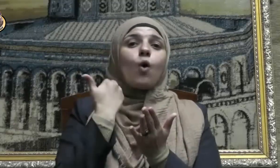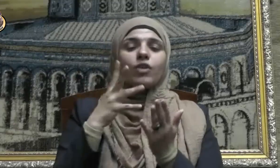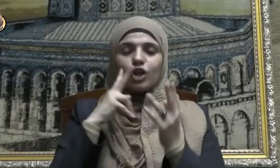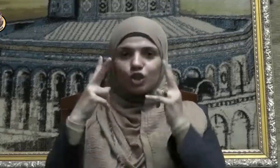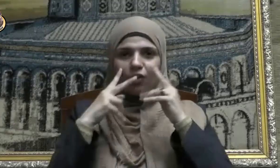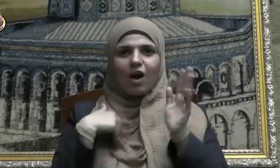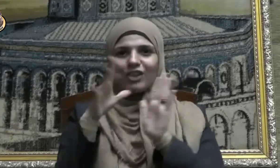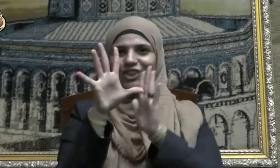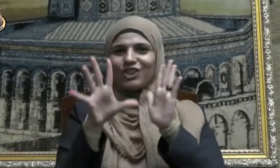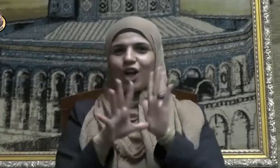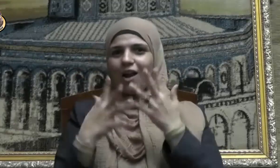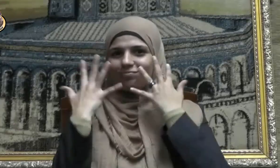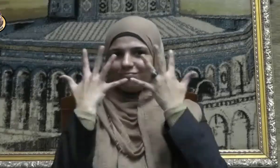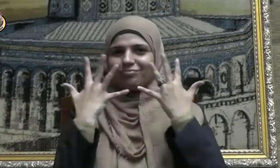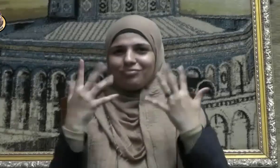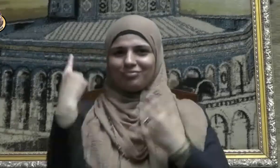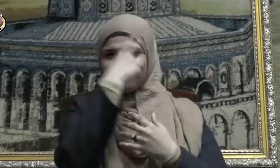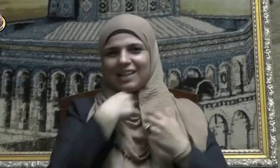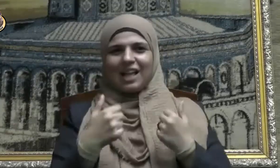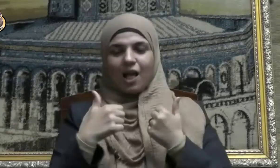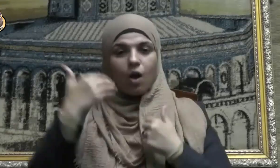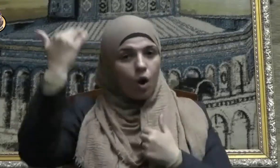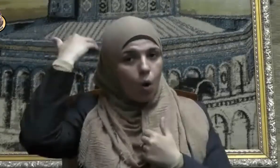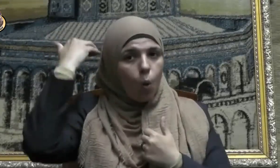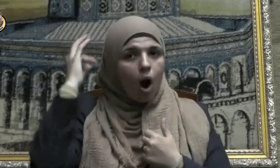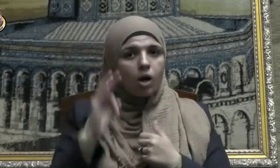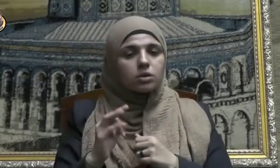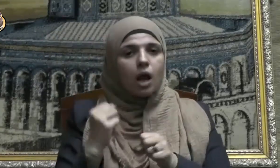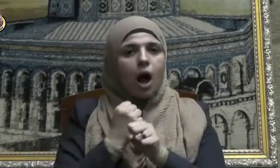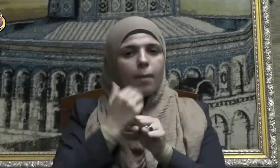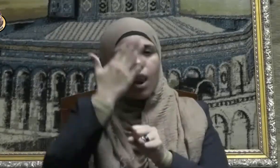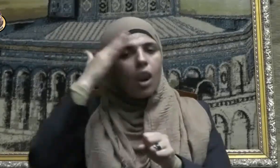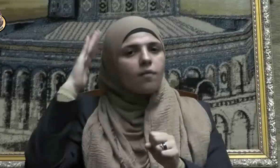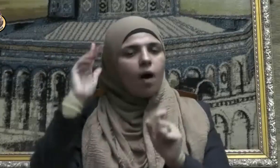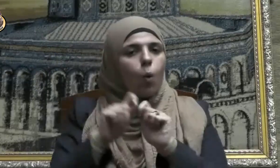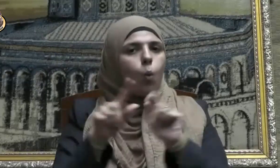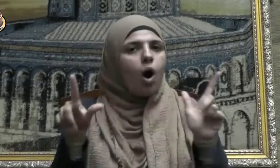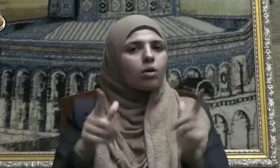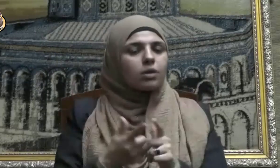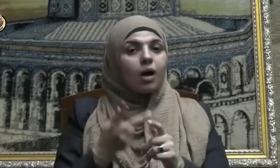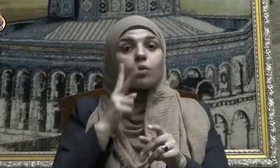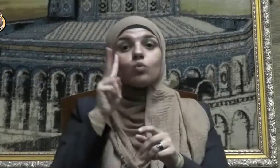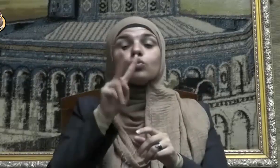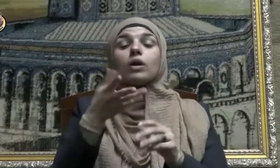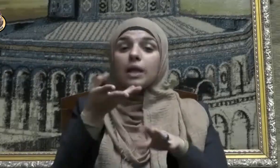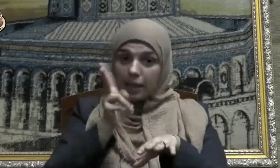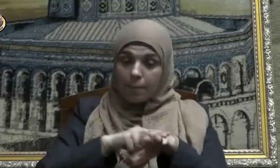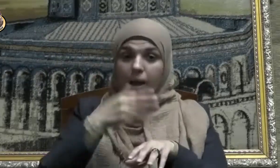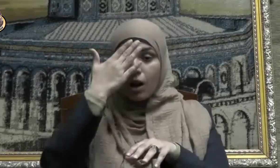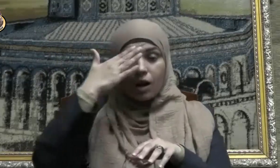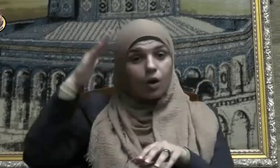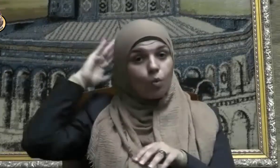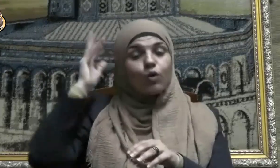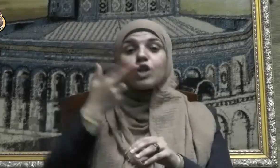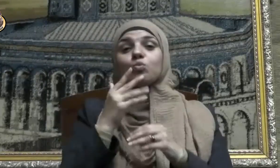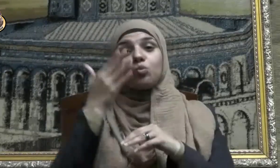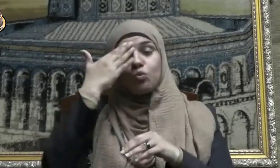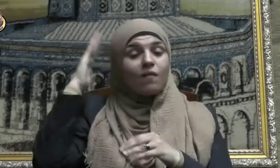لأعمالهم إضافة إلى ما يتسم به المنافقون الجدد من خيانة